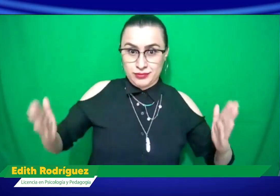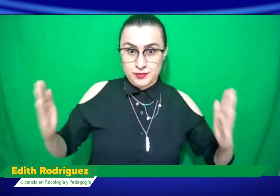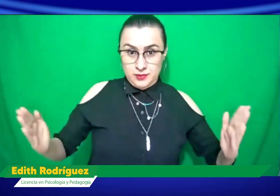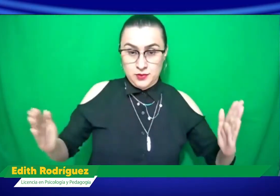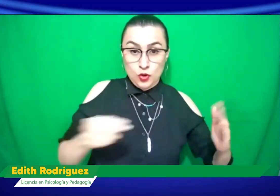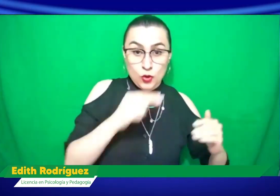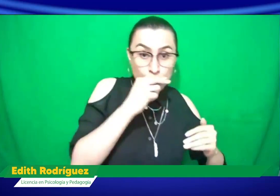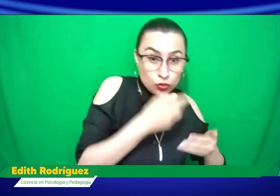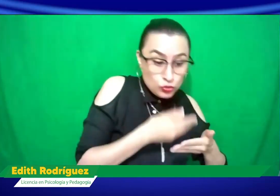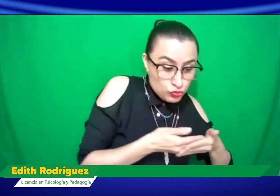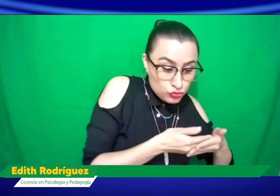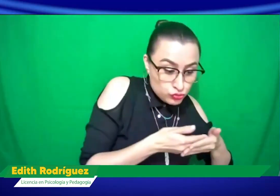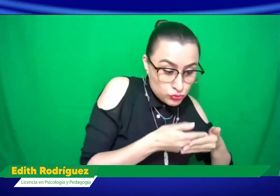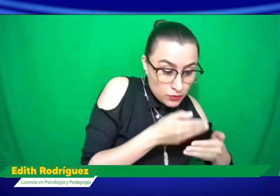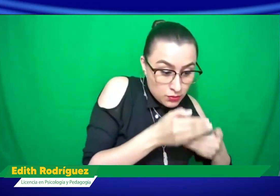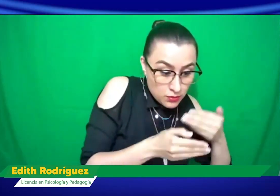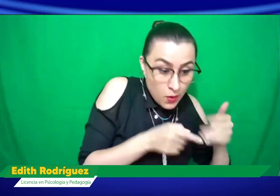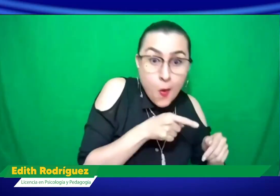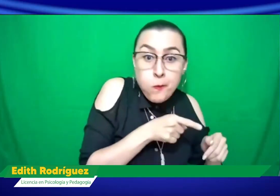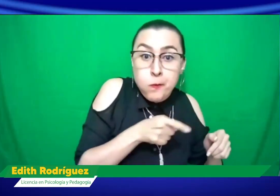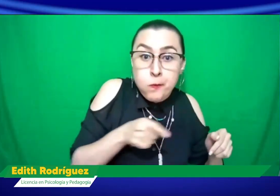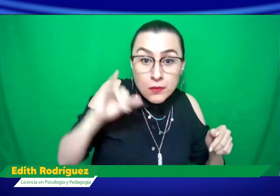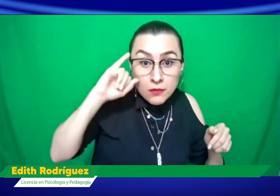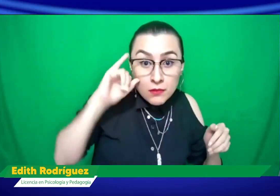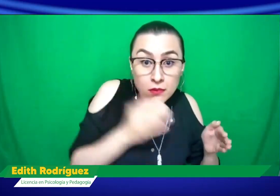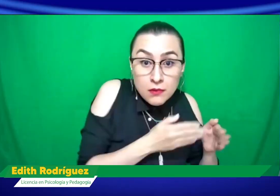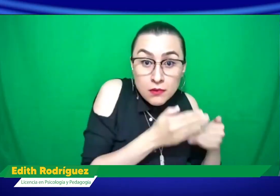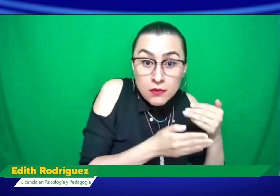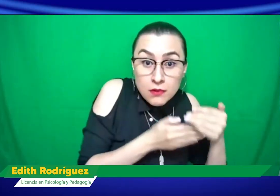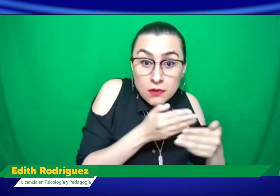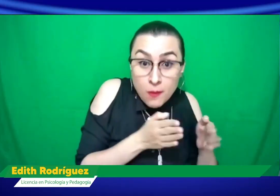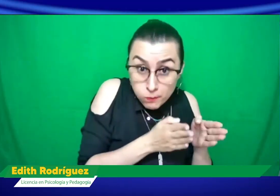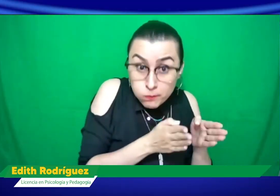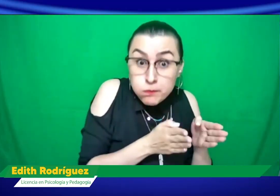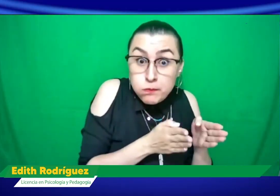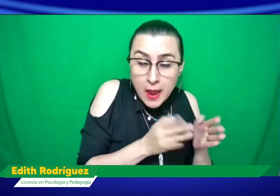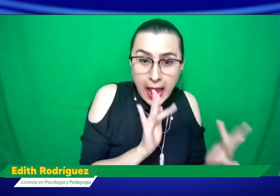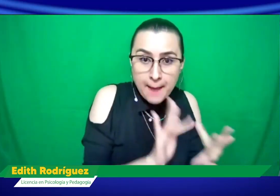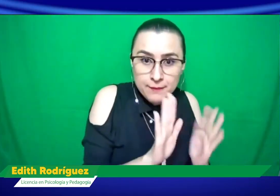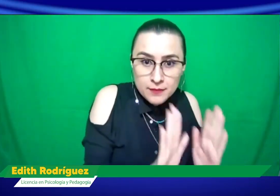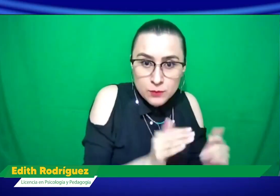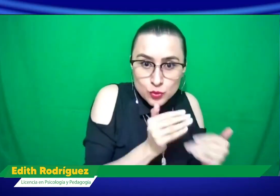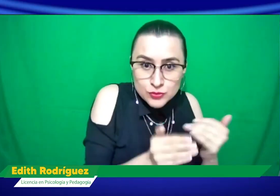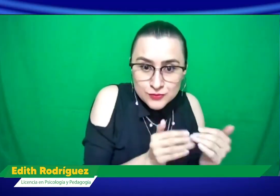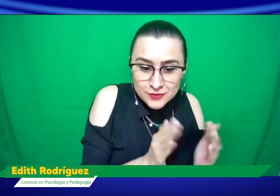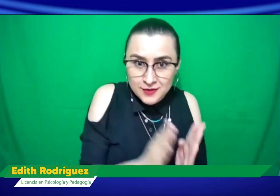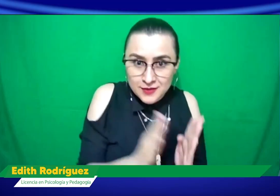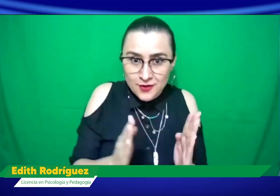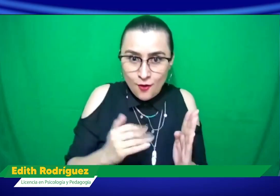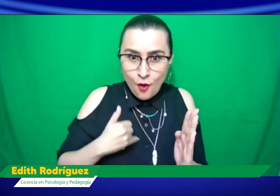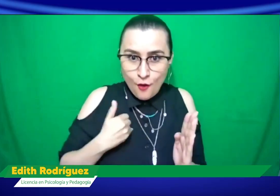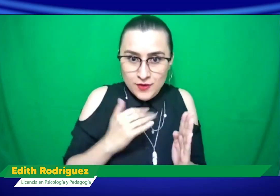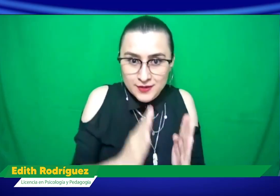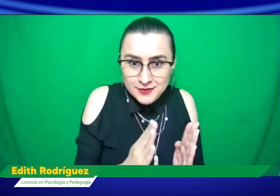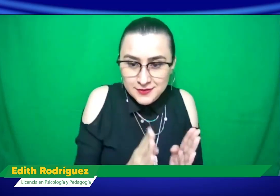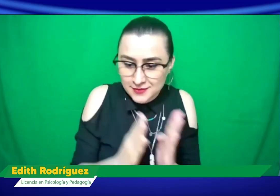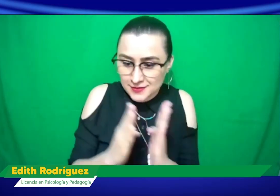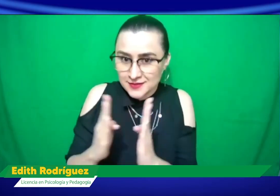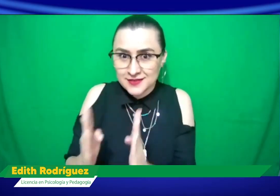¿Qué es lo que tienen en su alrededor? ¿Cómo conocemos? Este proceso emocional tiene